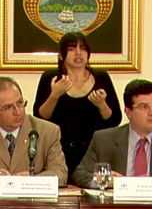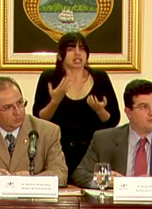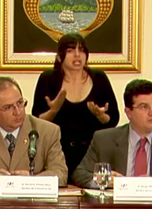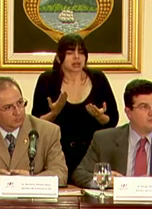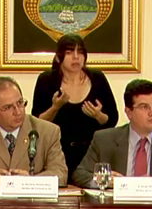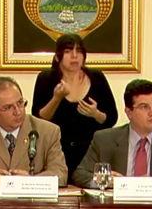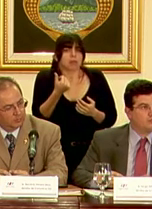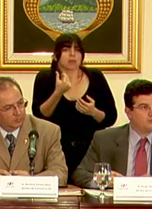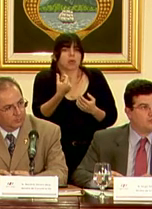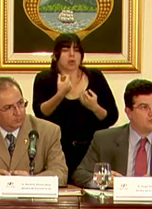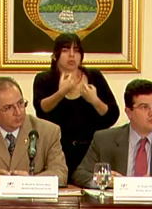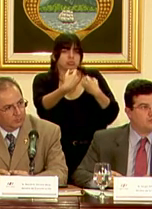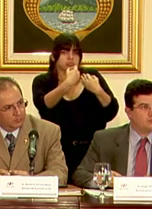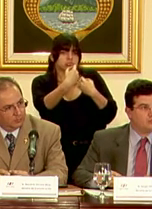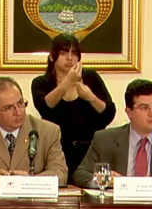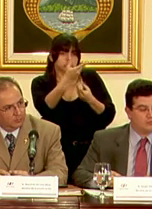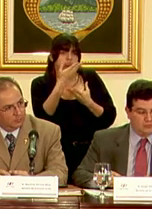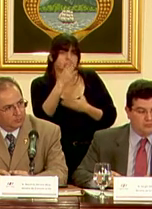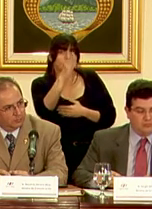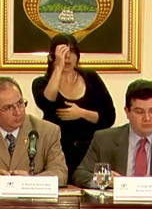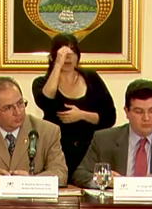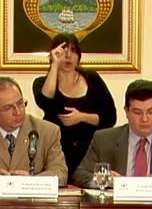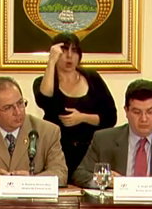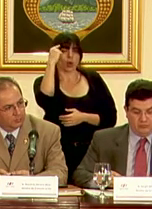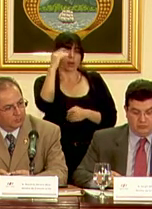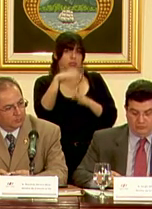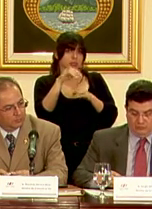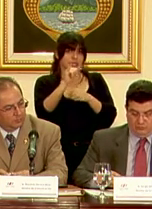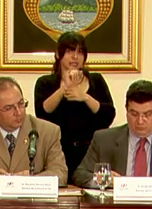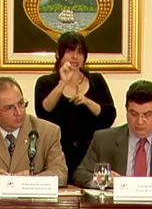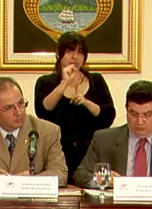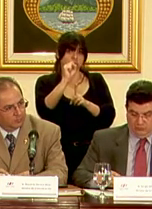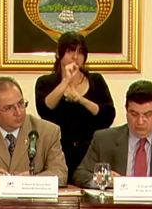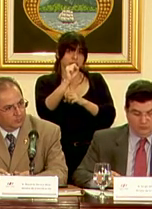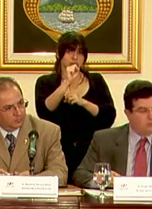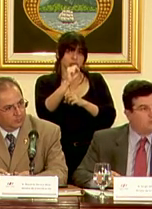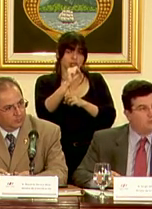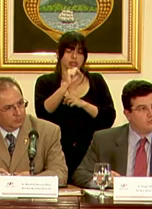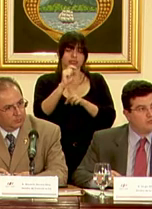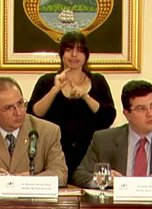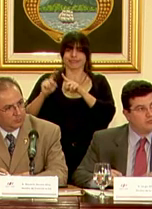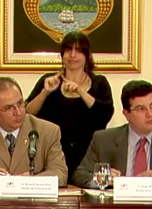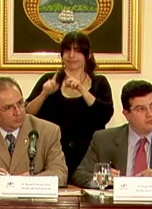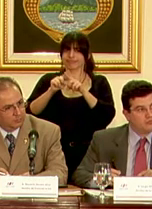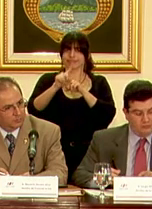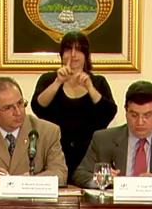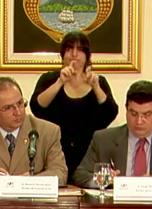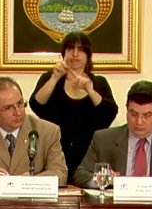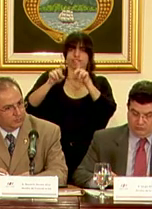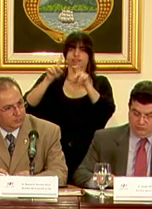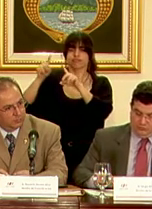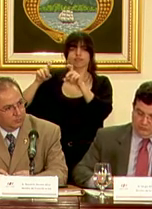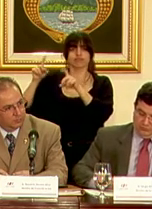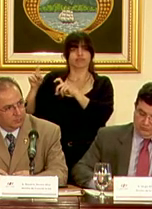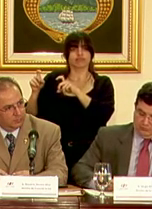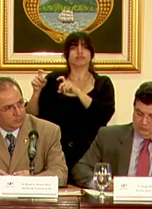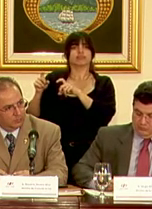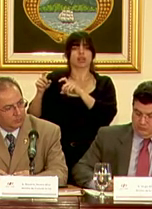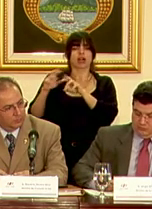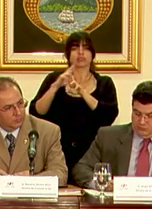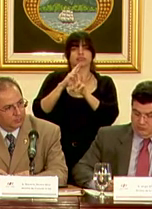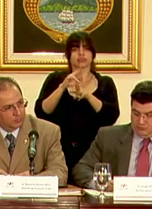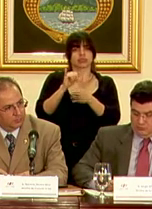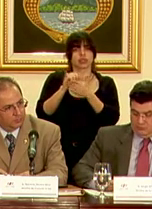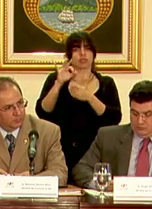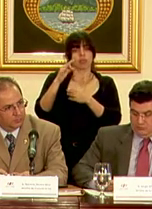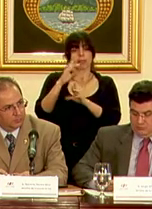poco tener la percepción del gobierno ante esta situación las diferentes encuestadoras han dado esos resultados